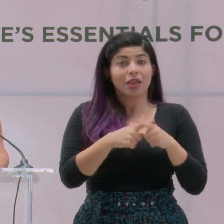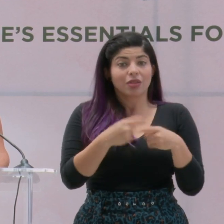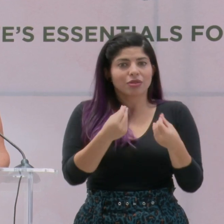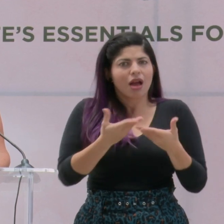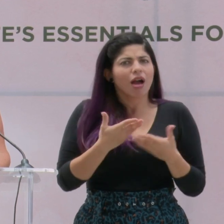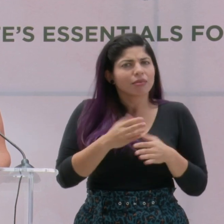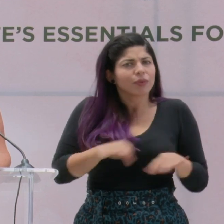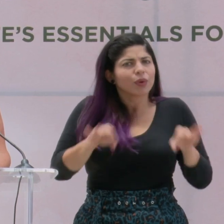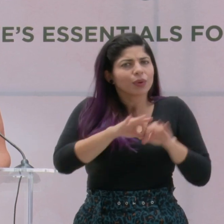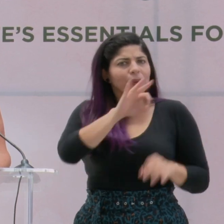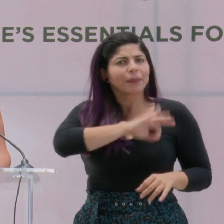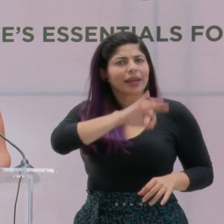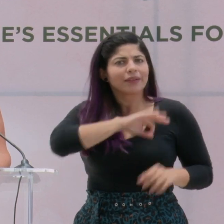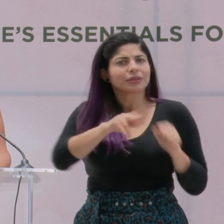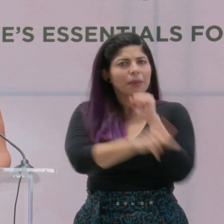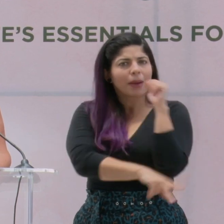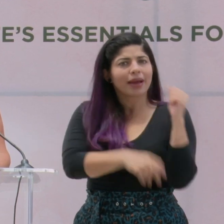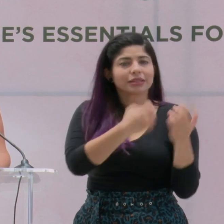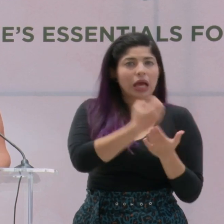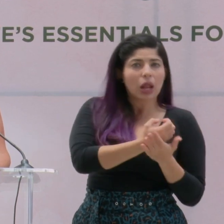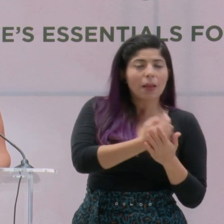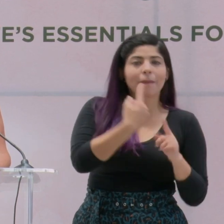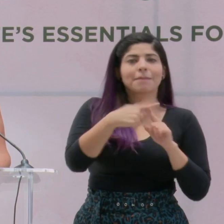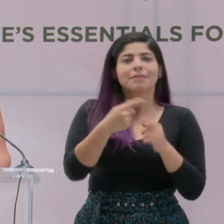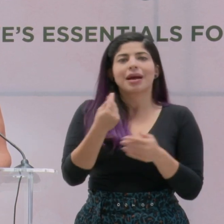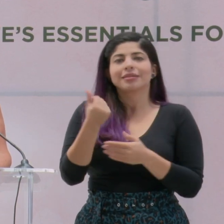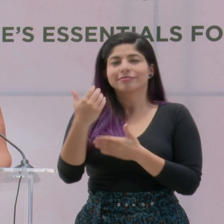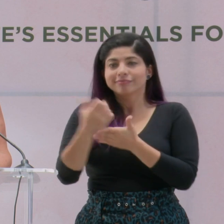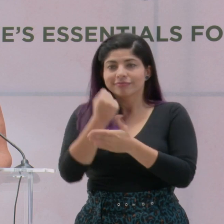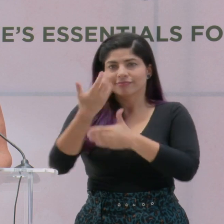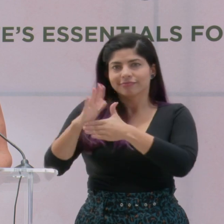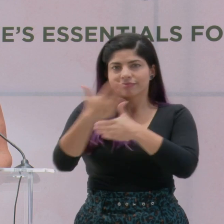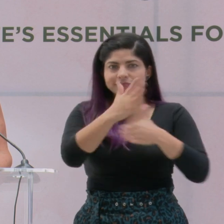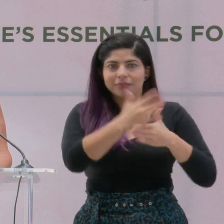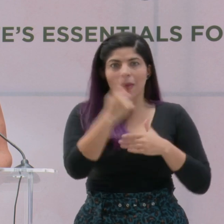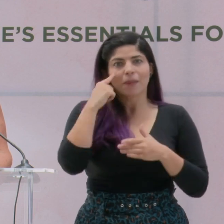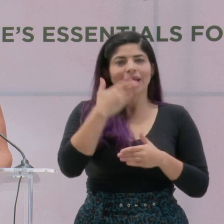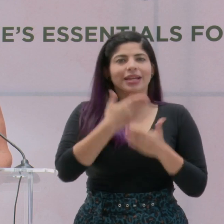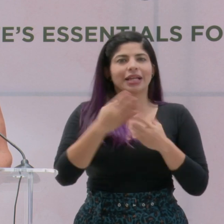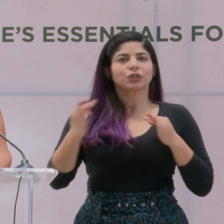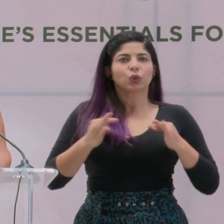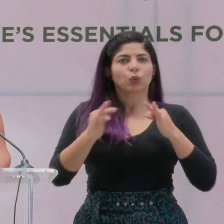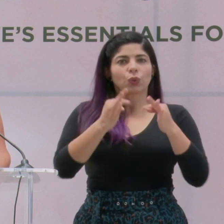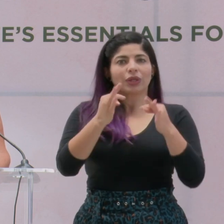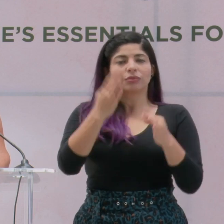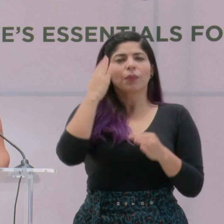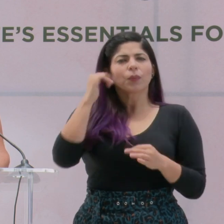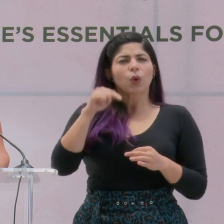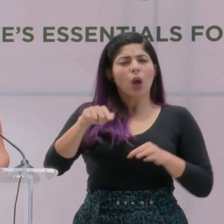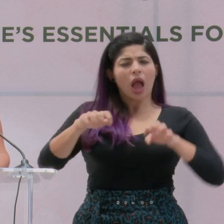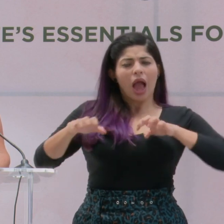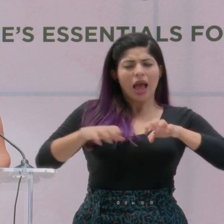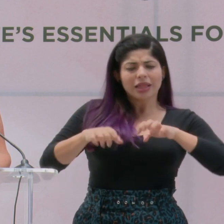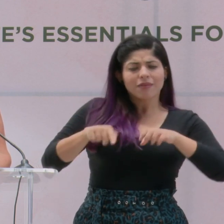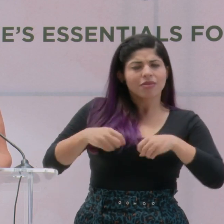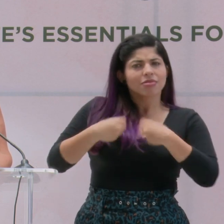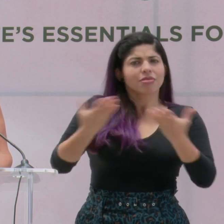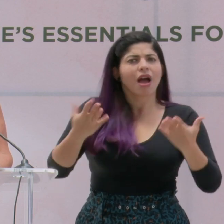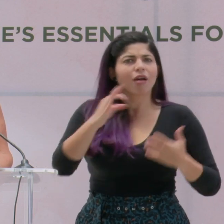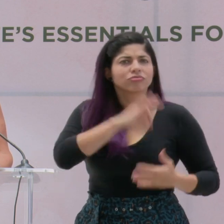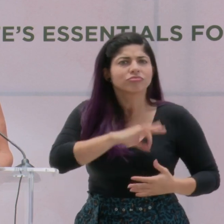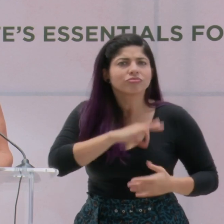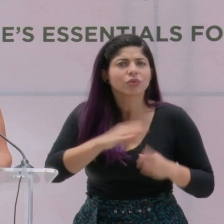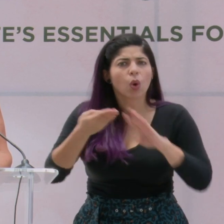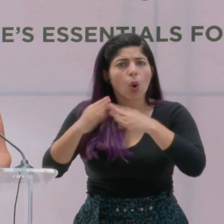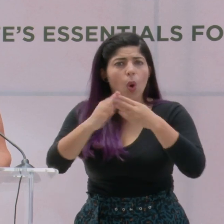beneficios para el país en términos económicos y de distribución de las divisas generadas por el turismo, ya que esta actividad lleva prosperidad a